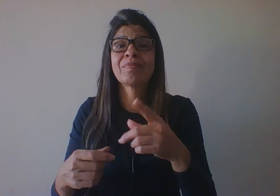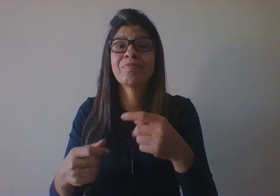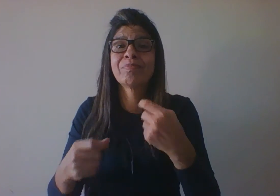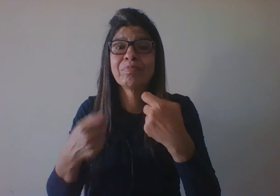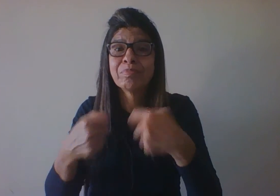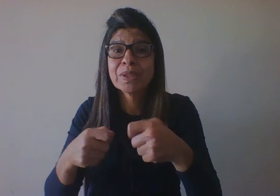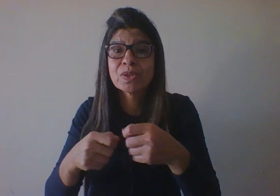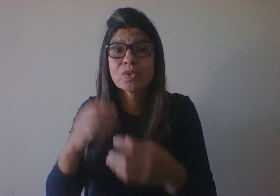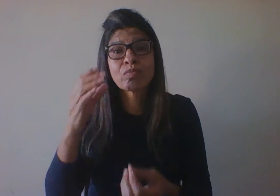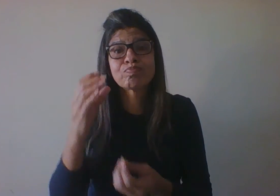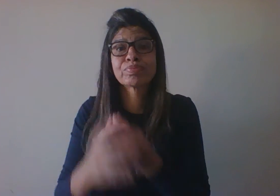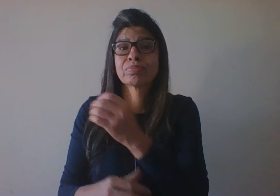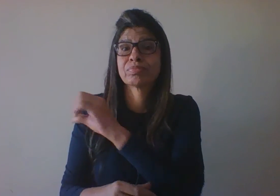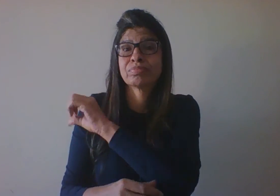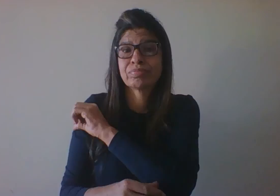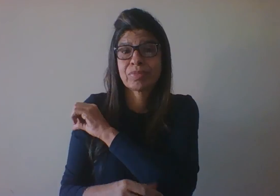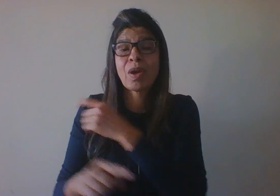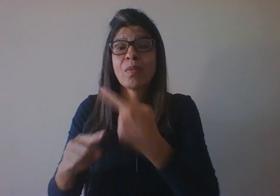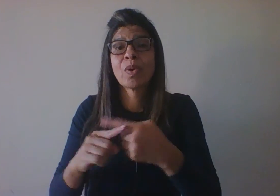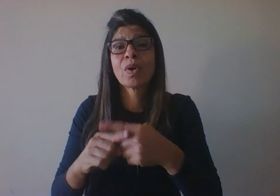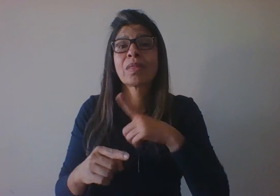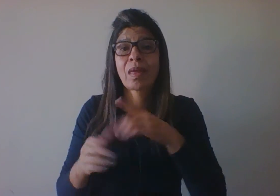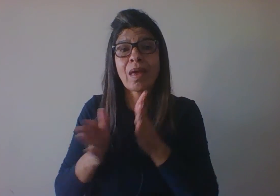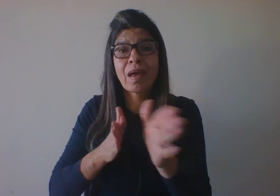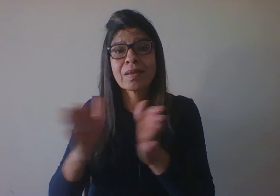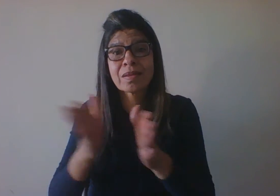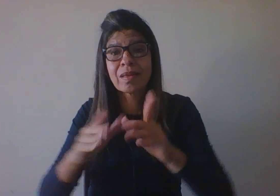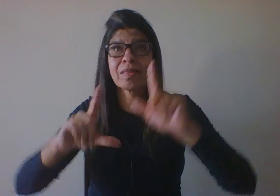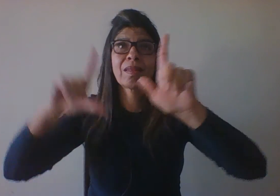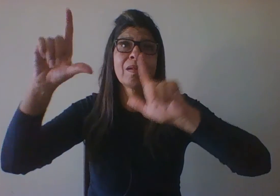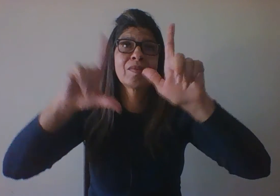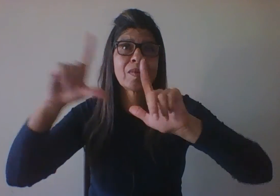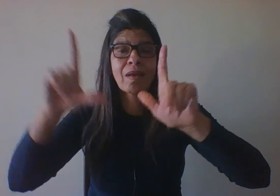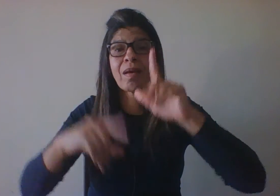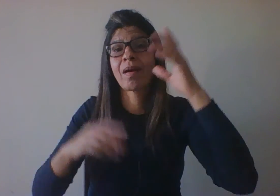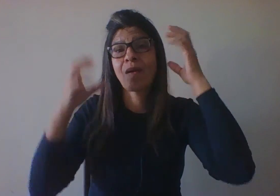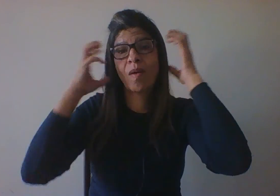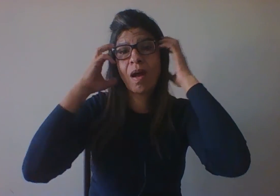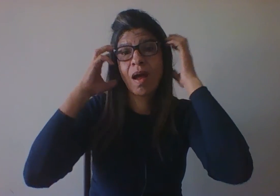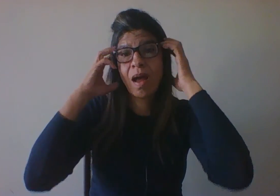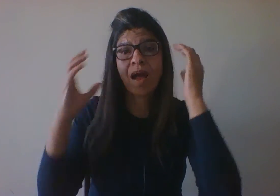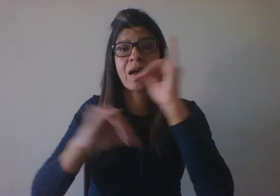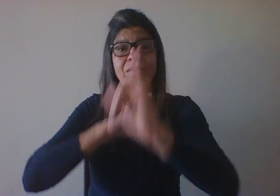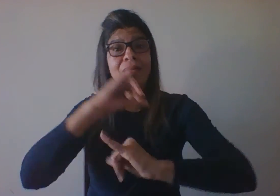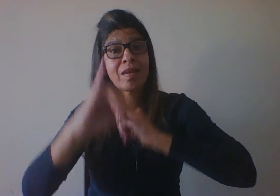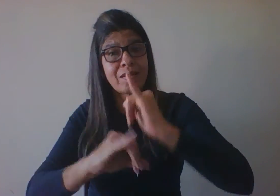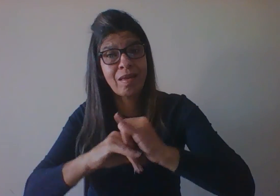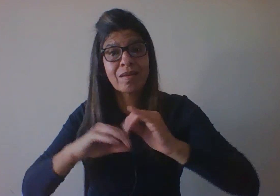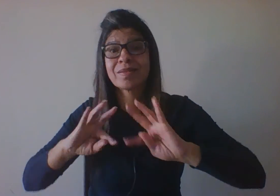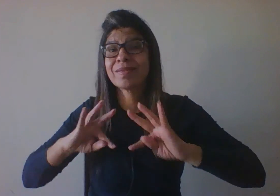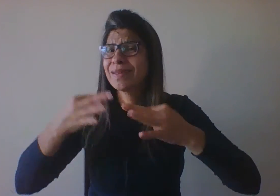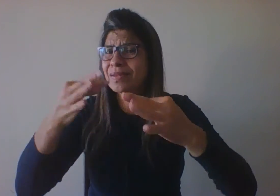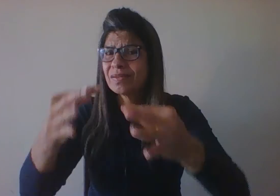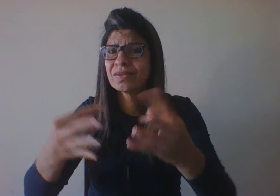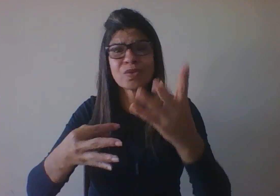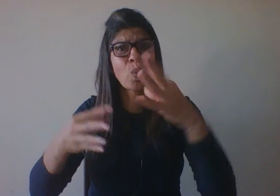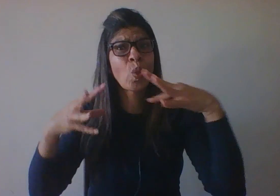televisão, à rádio, à internet, etc. Então, estudar o desenvolvimento humano